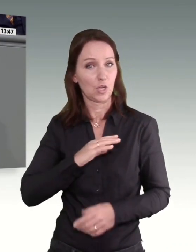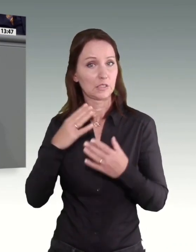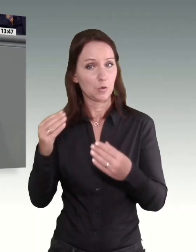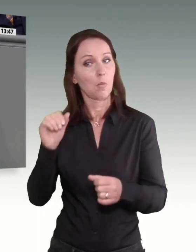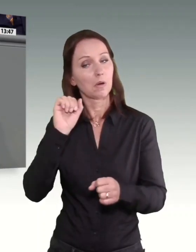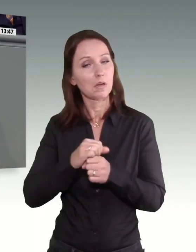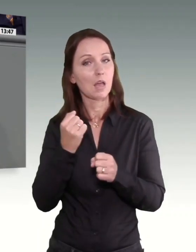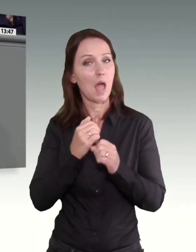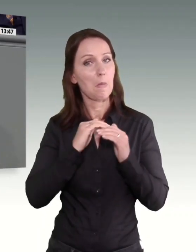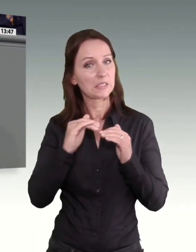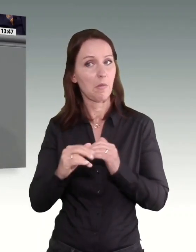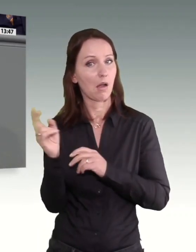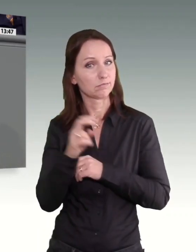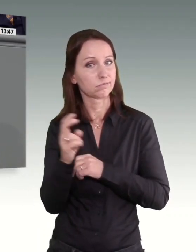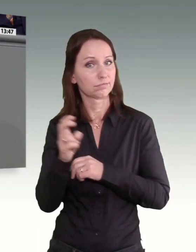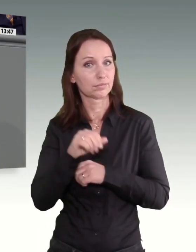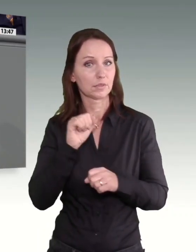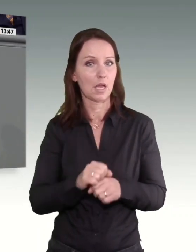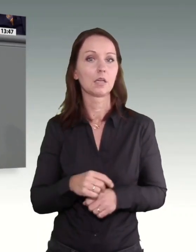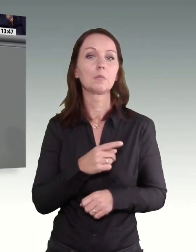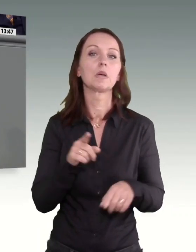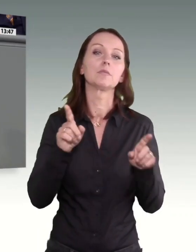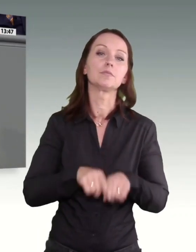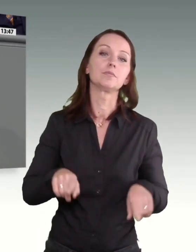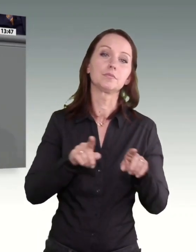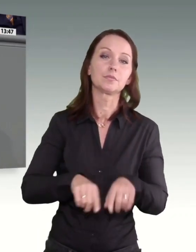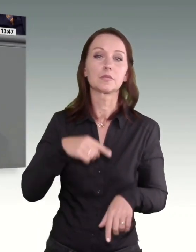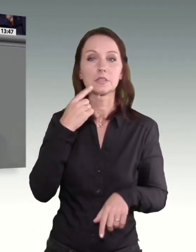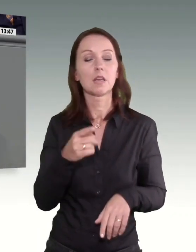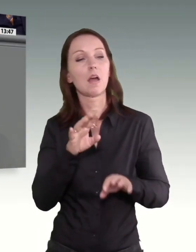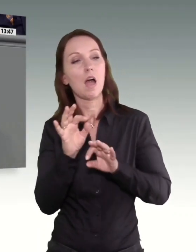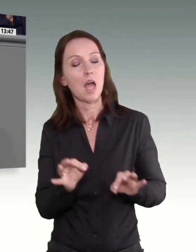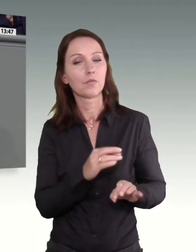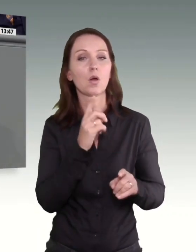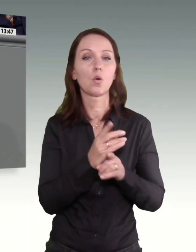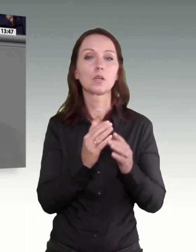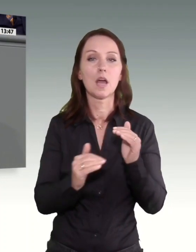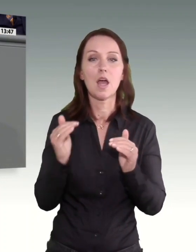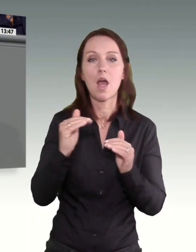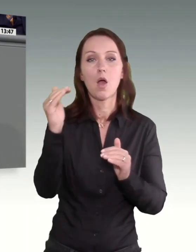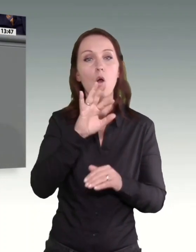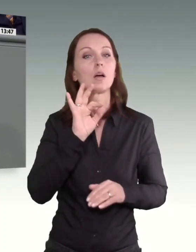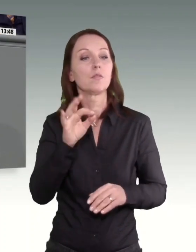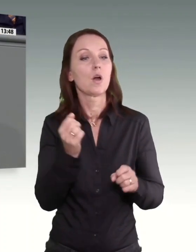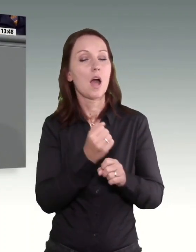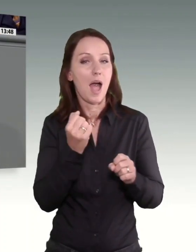Nun wird ja mantraartig immer betont, dass weder die Einführung noch die bisherigen Erhöhungsschritte des Mindestlohnes Arbeitsplätze